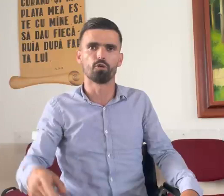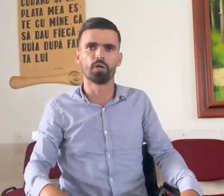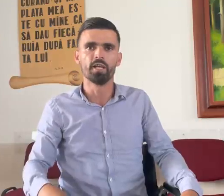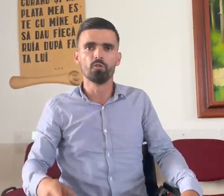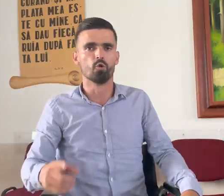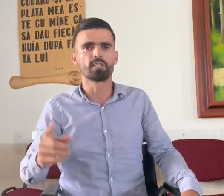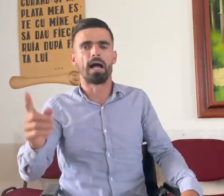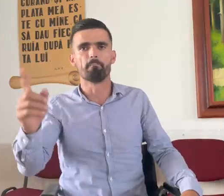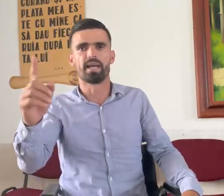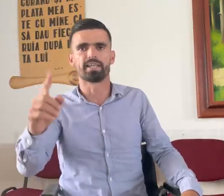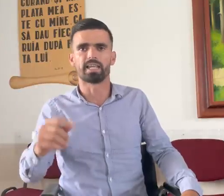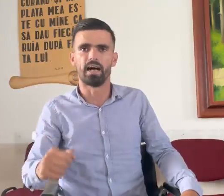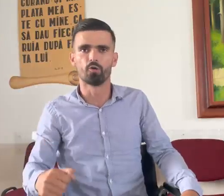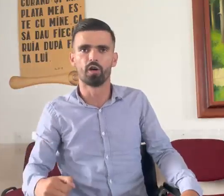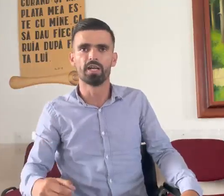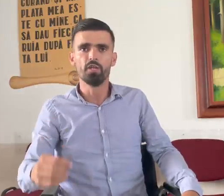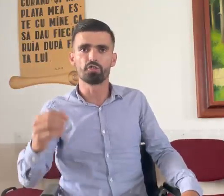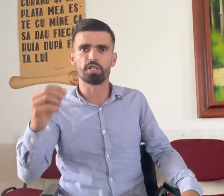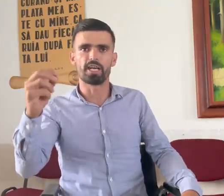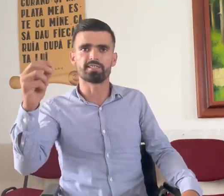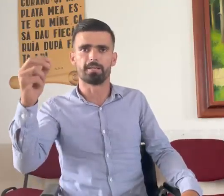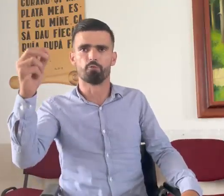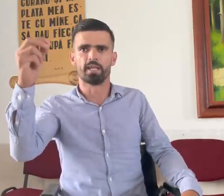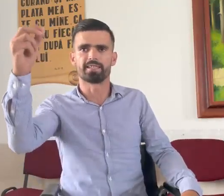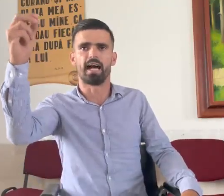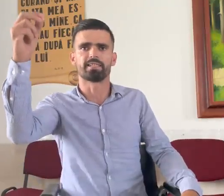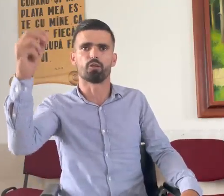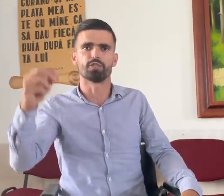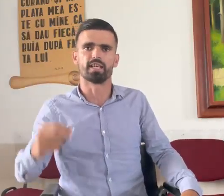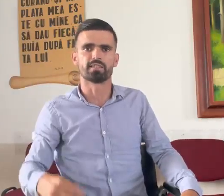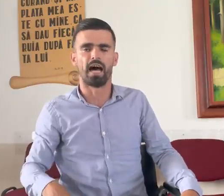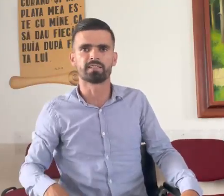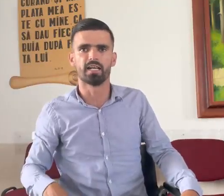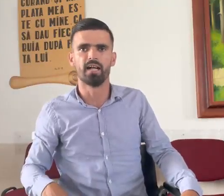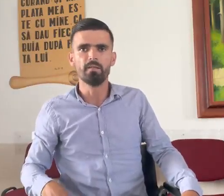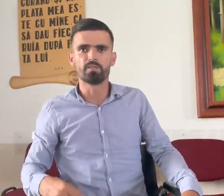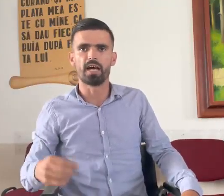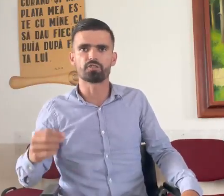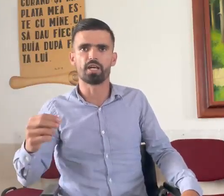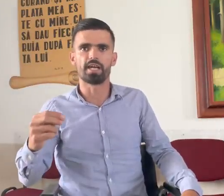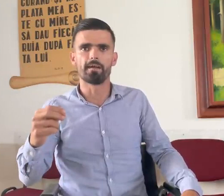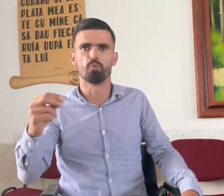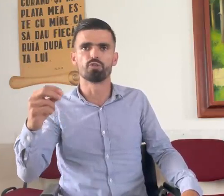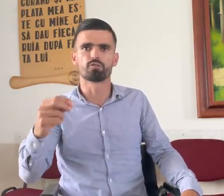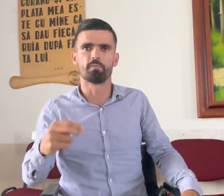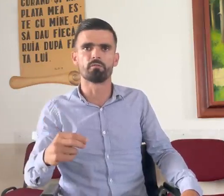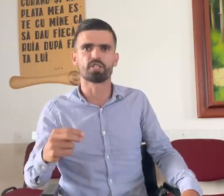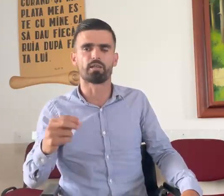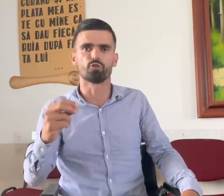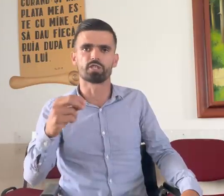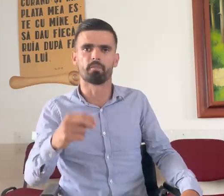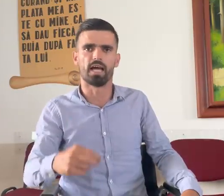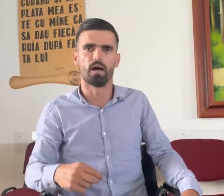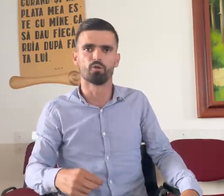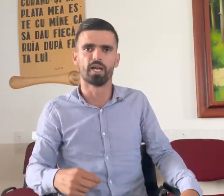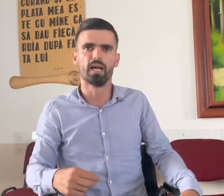lui, nu că am meritat noi, ci este bunătatea lui de tată. De aceea îi mulțumim și aducem laudă.